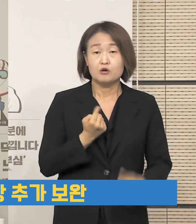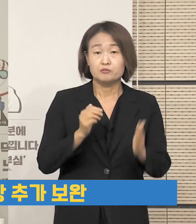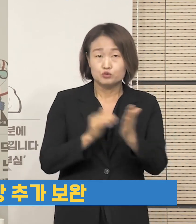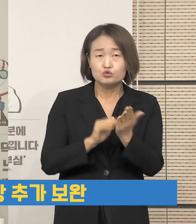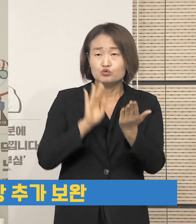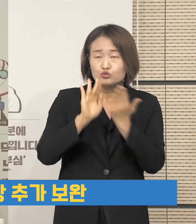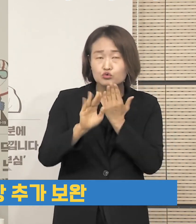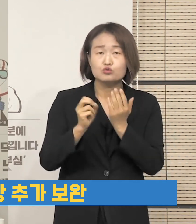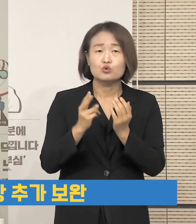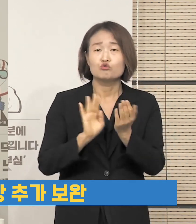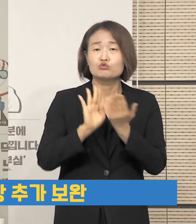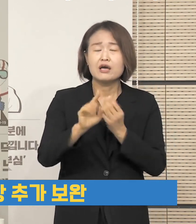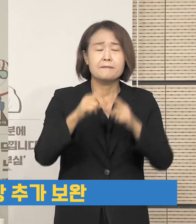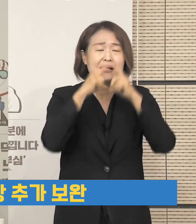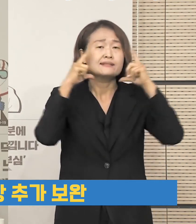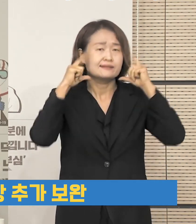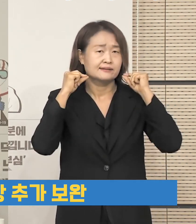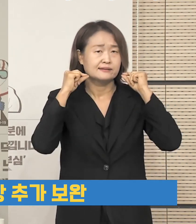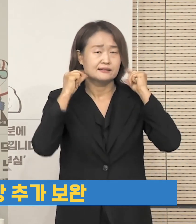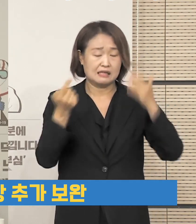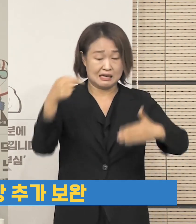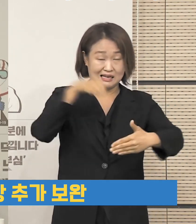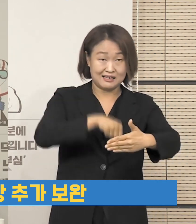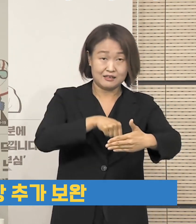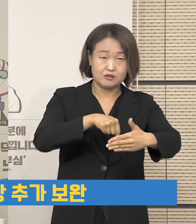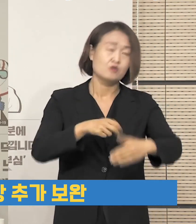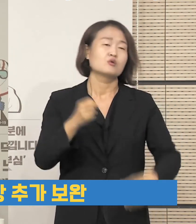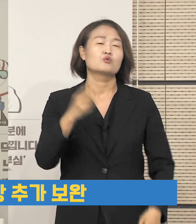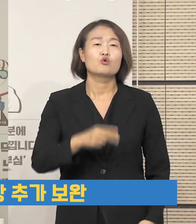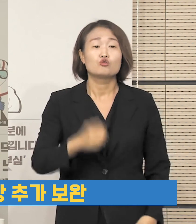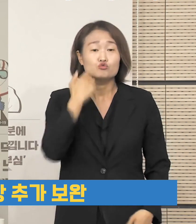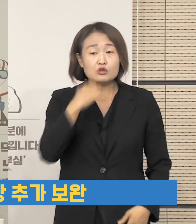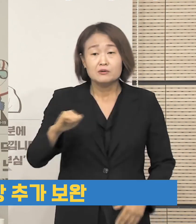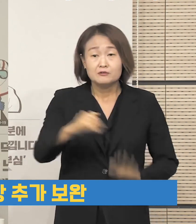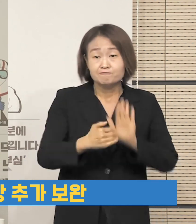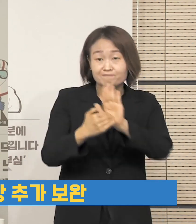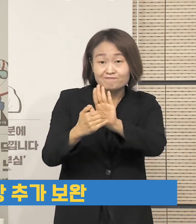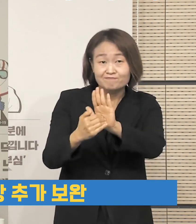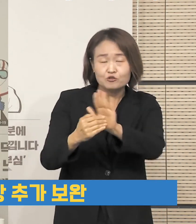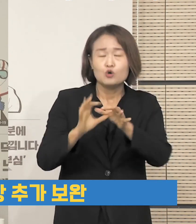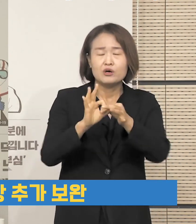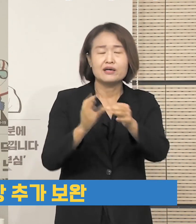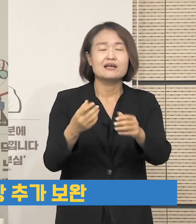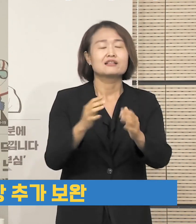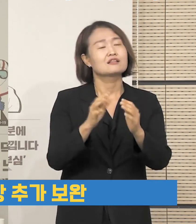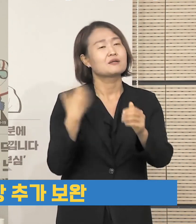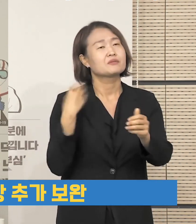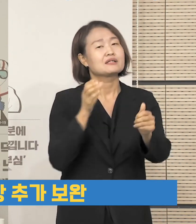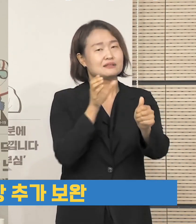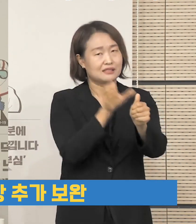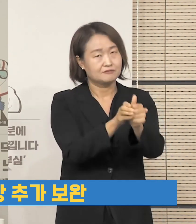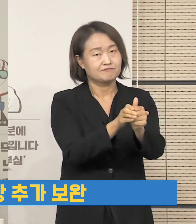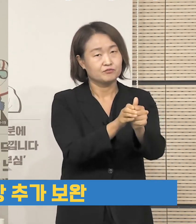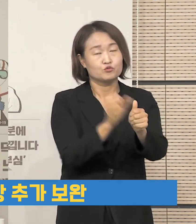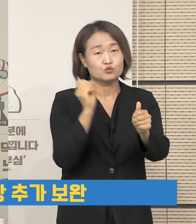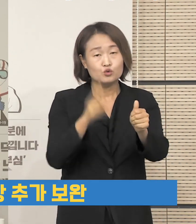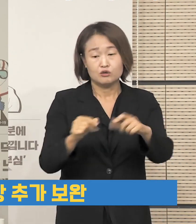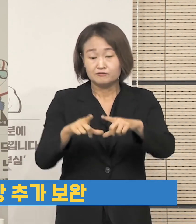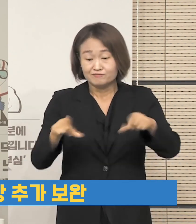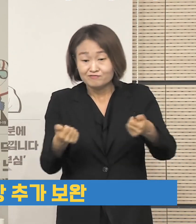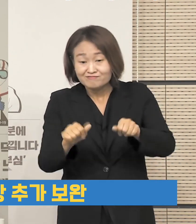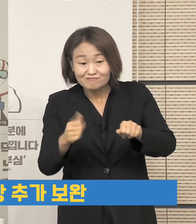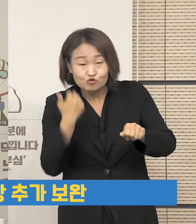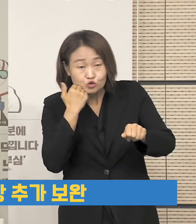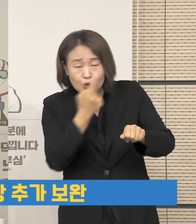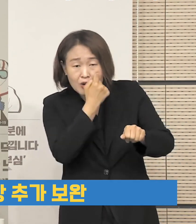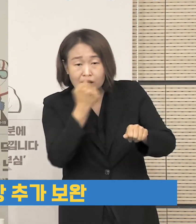원칙적으로 마스크를 착용하여야 하고 방역관리자 지정, 출입자 명단 작성 시에 신분증 확인과